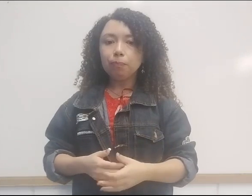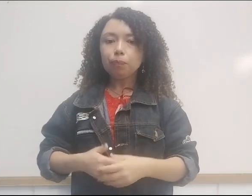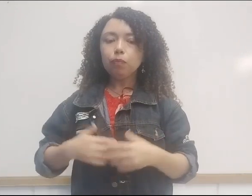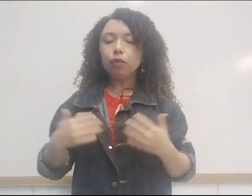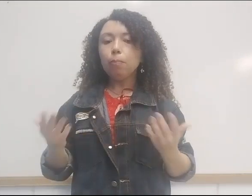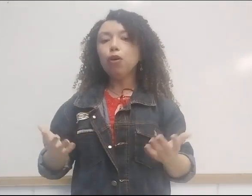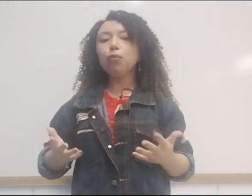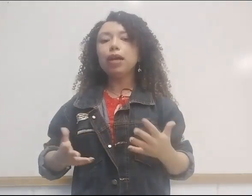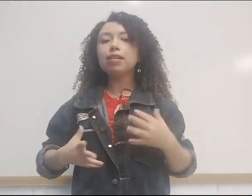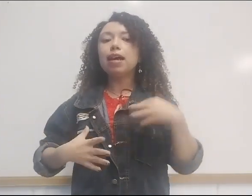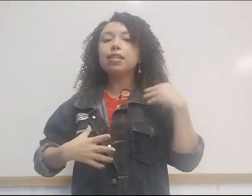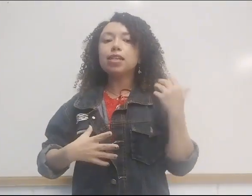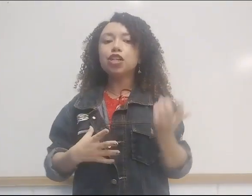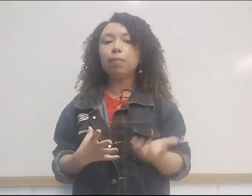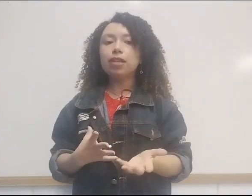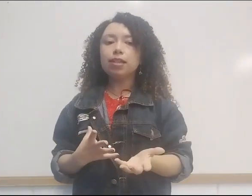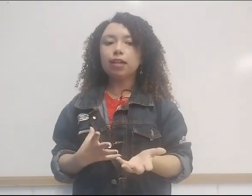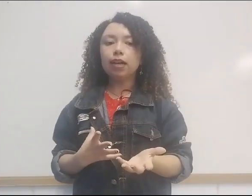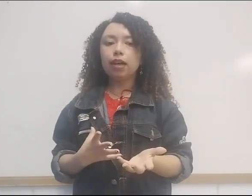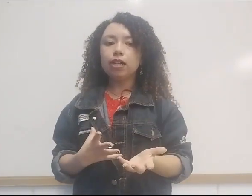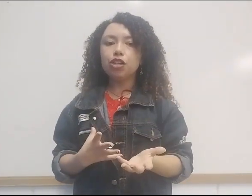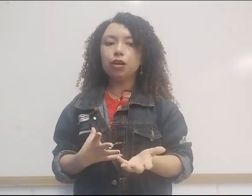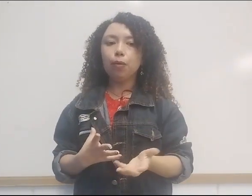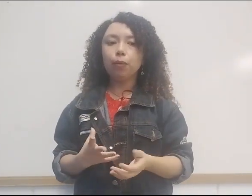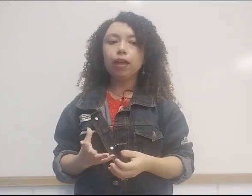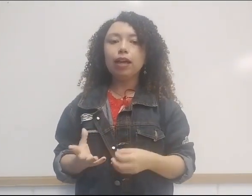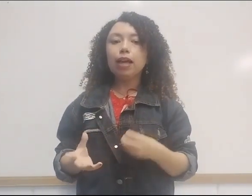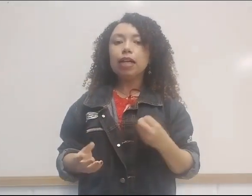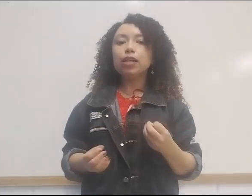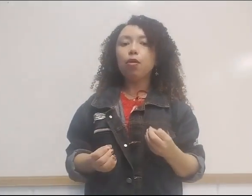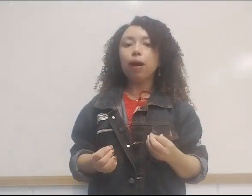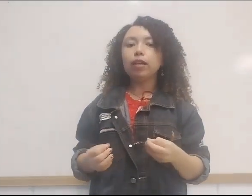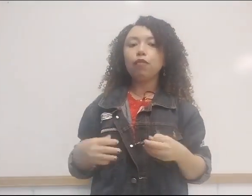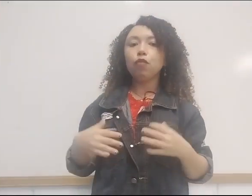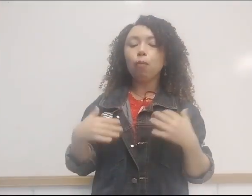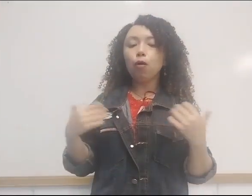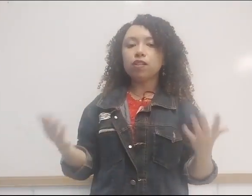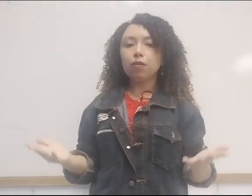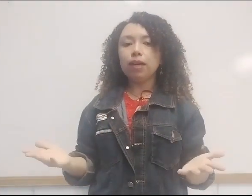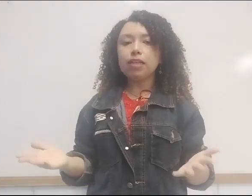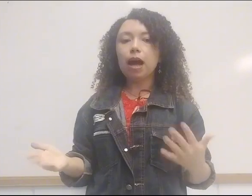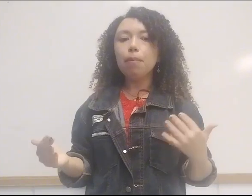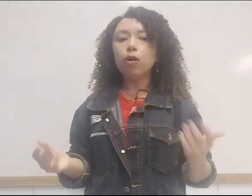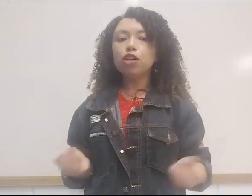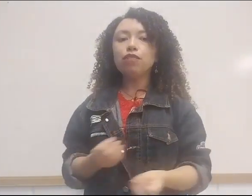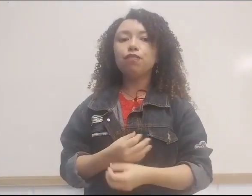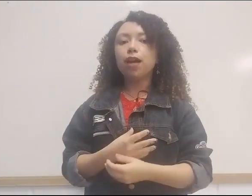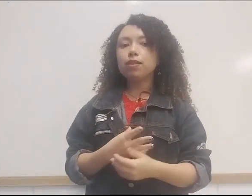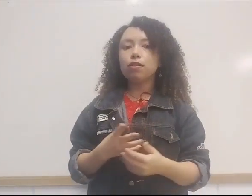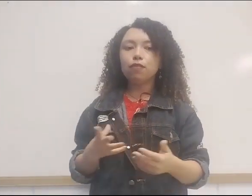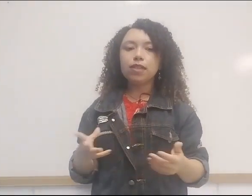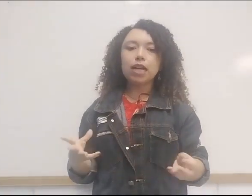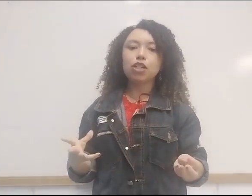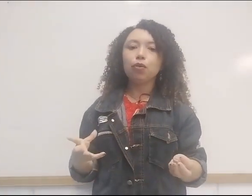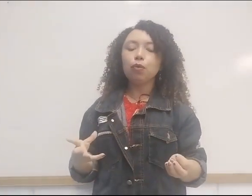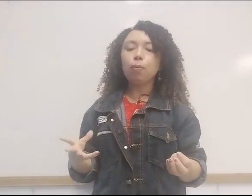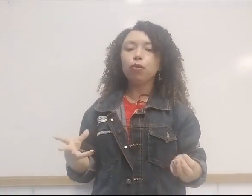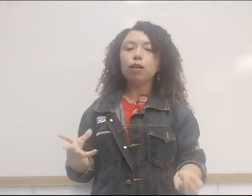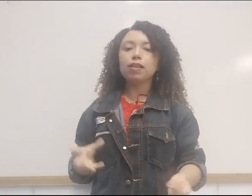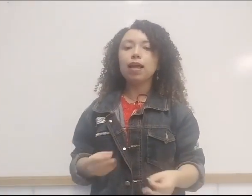portuguesa recém-estabelecida naquela região. Esse combate teve como consequência a morte de diversos oficiais da coroa portuguesa,